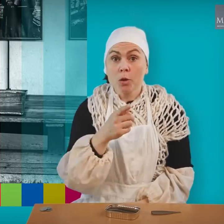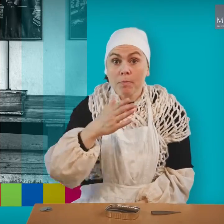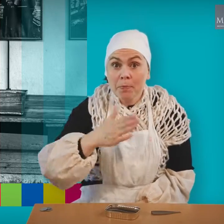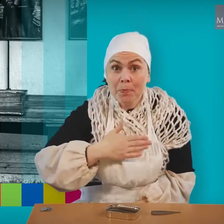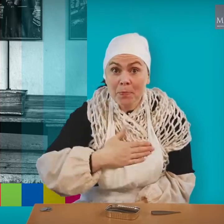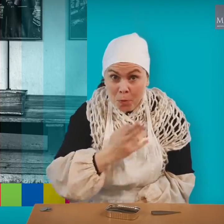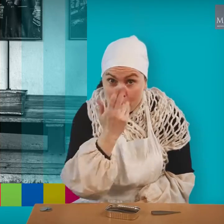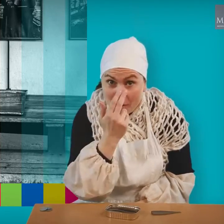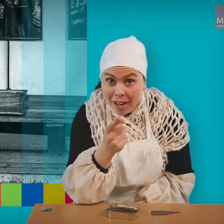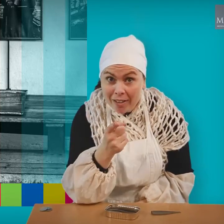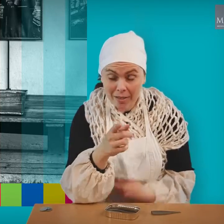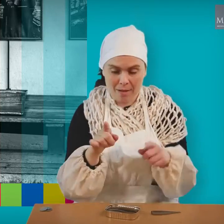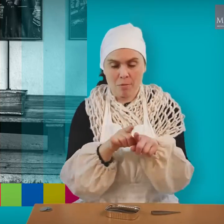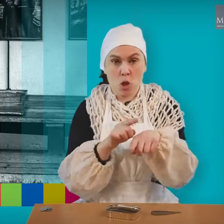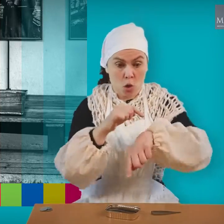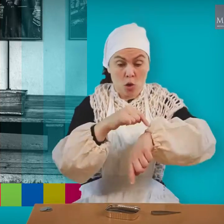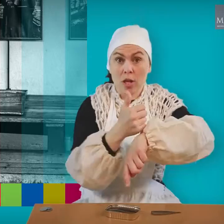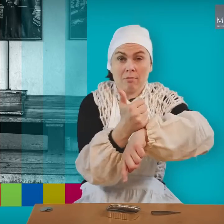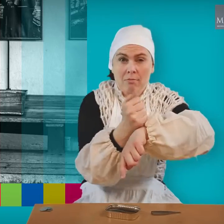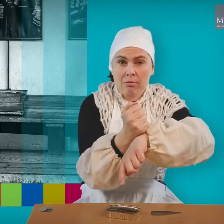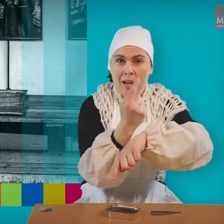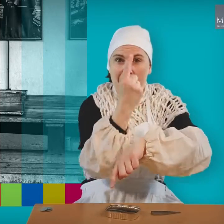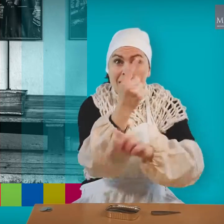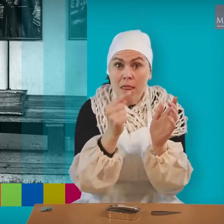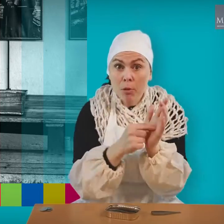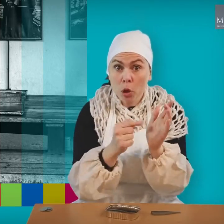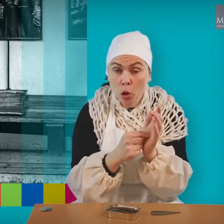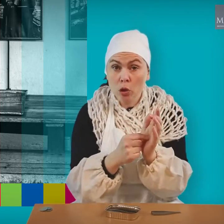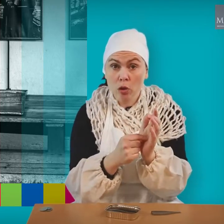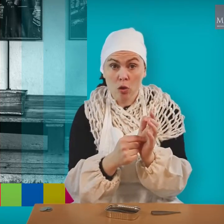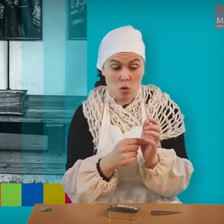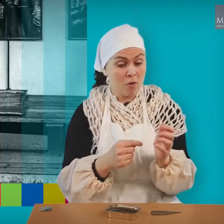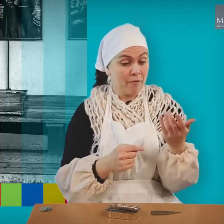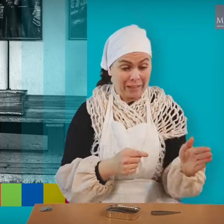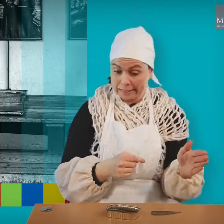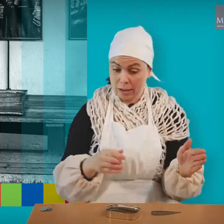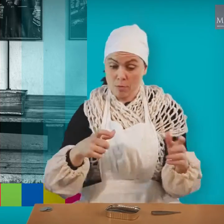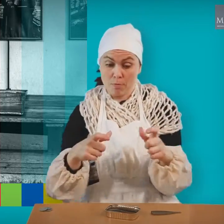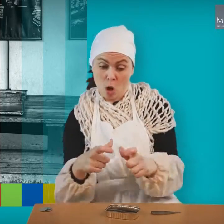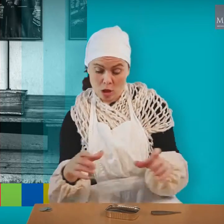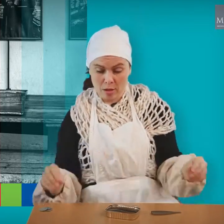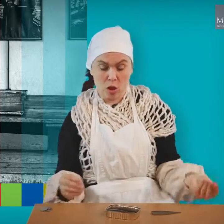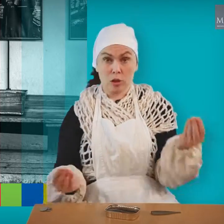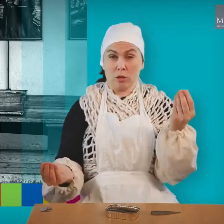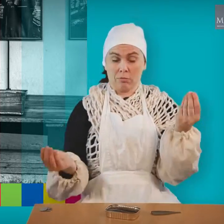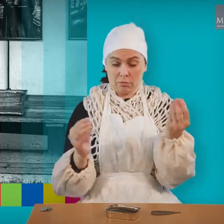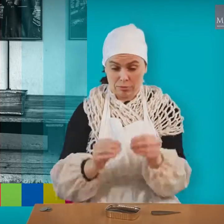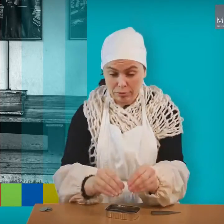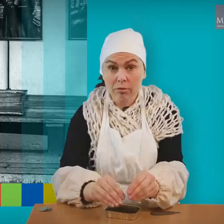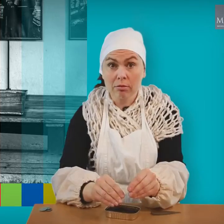Hvis du har lyst til å prøve, så kan du sette klokker på ett minutt. Tar du fisker og en boks, og ser